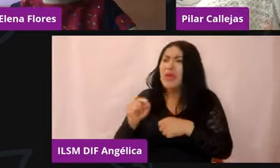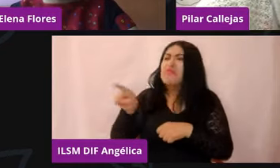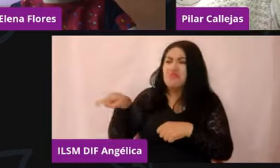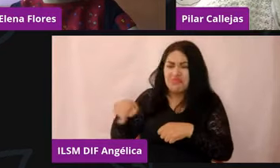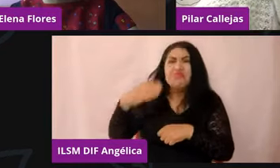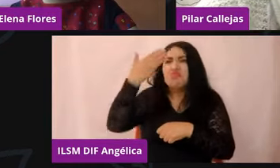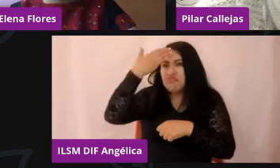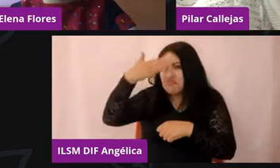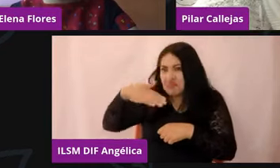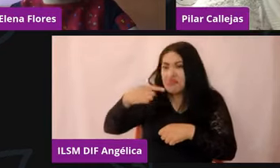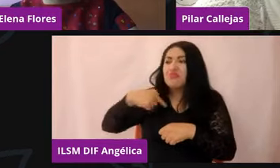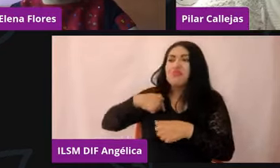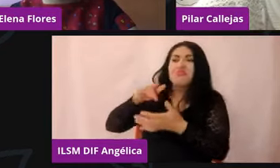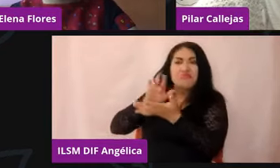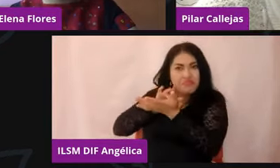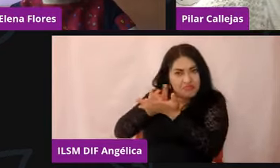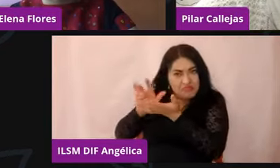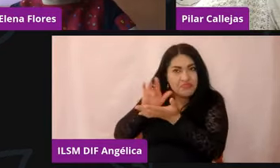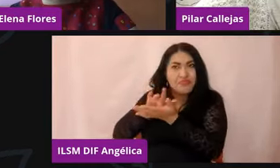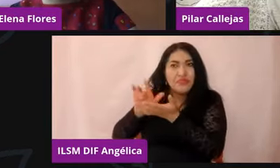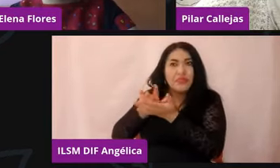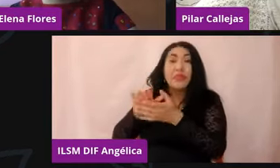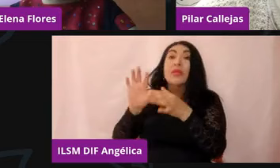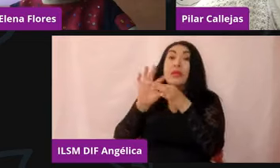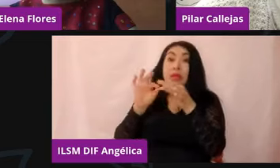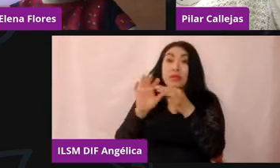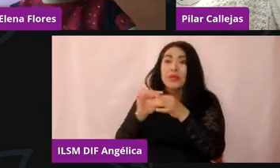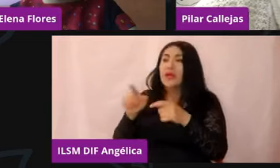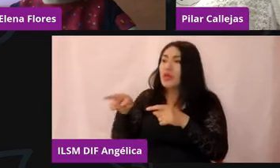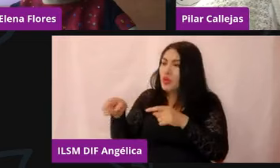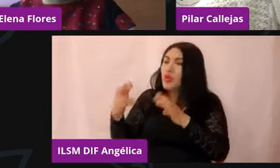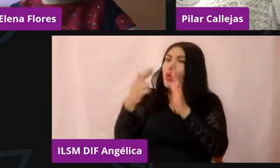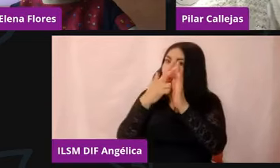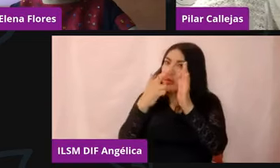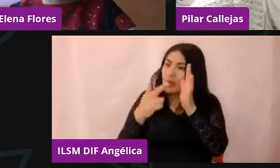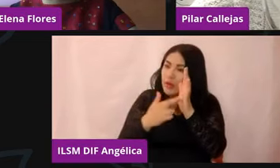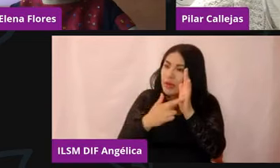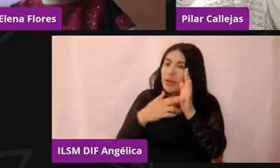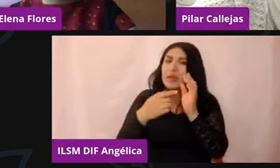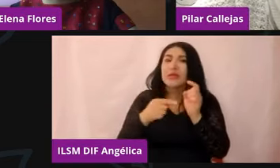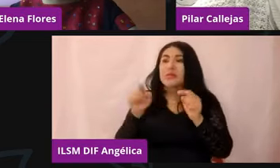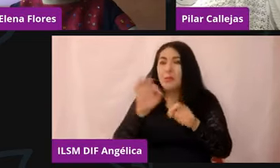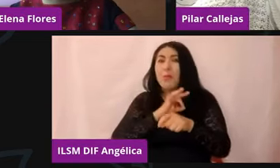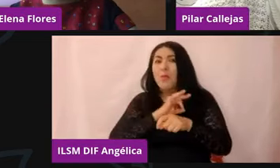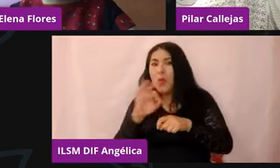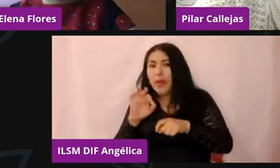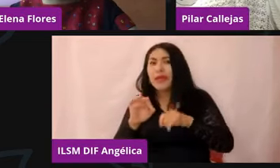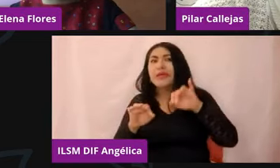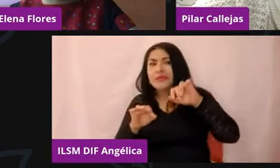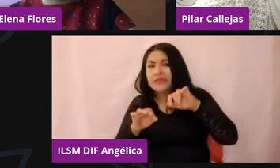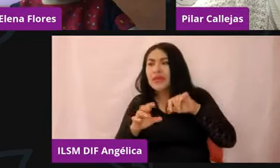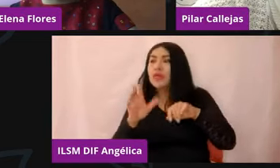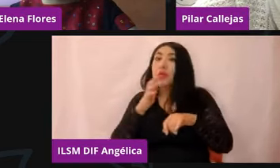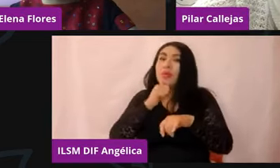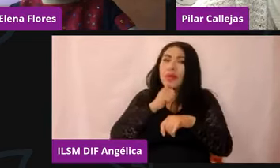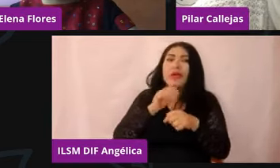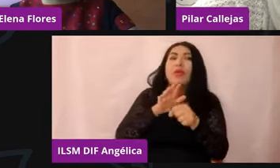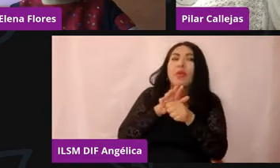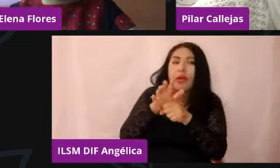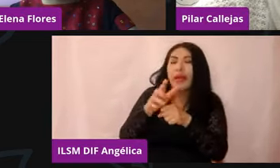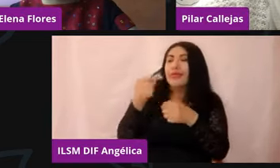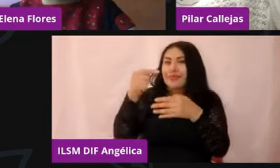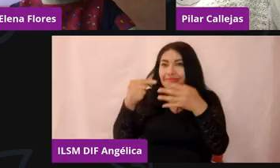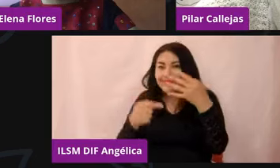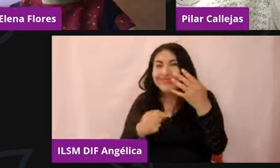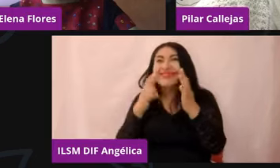o sea, explicar lo que se puede hacer, lo que no se puede hacer, para que se mantenga como esa línea en la que se están